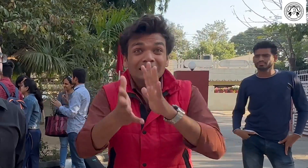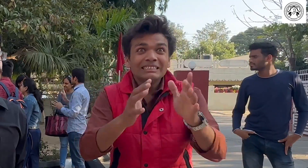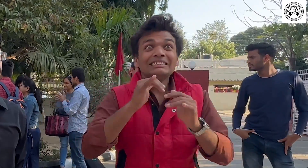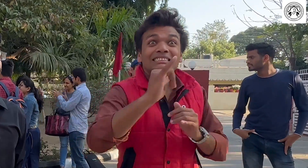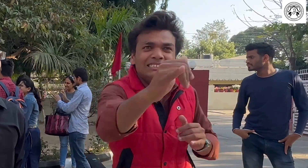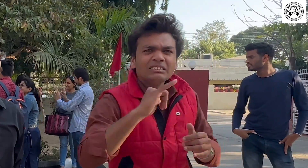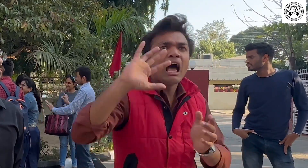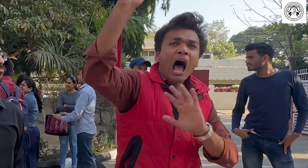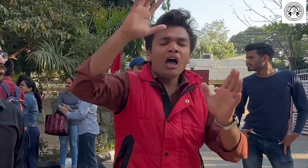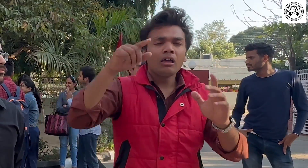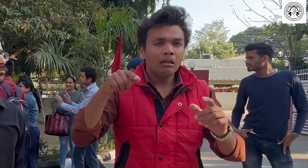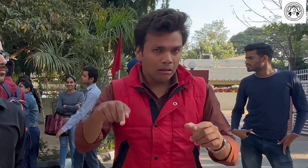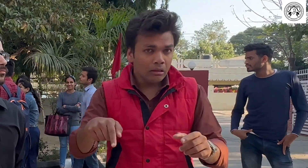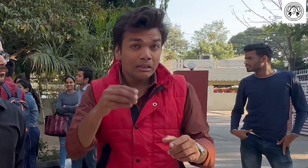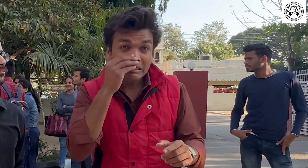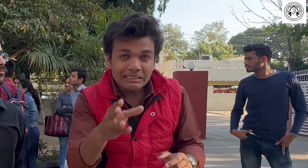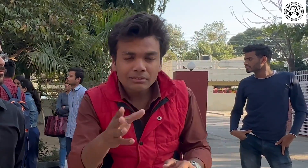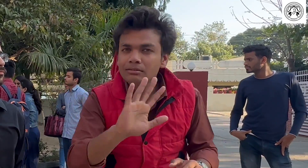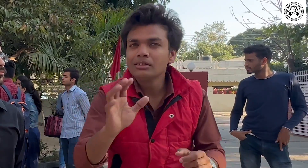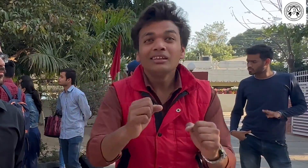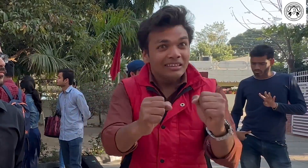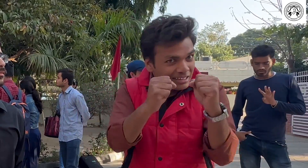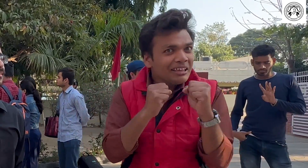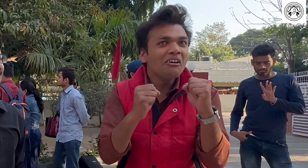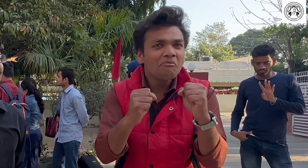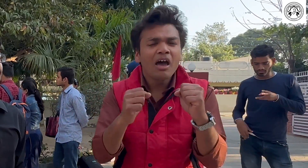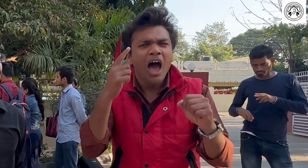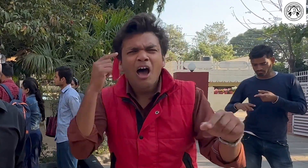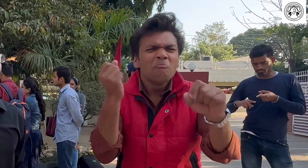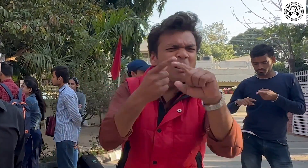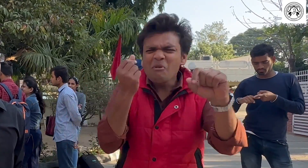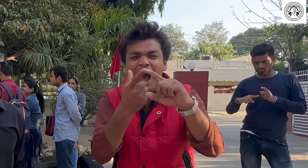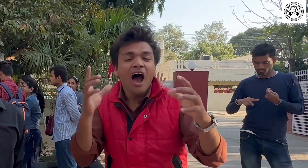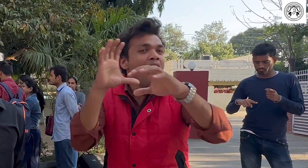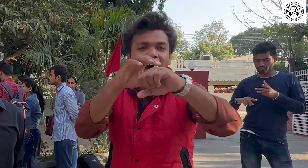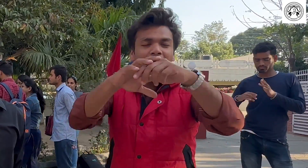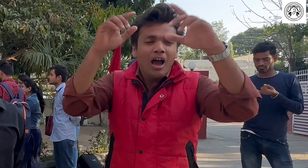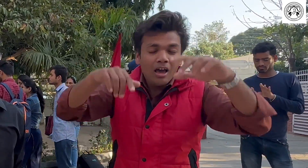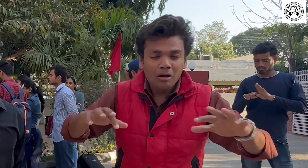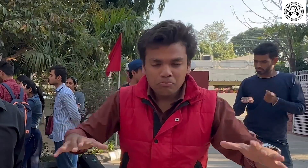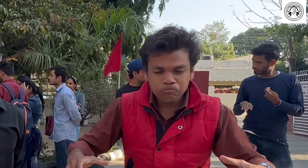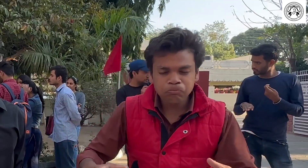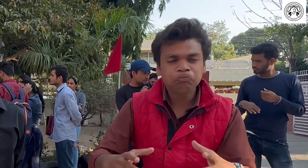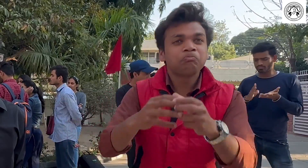और उपन करेंगे जिन दो बच्चों के वर्ड सेम होंगे वो आपस में कैच करके साथ में बैठ जाएंगे